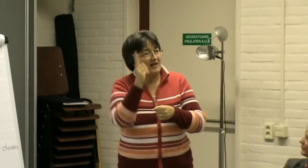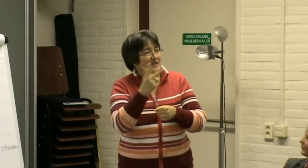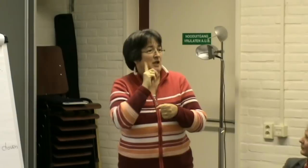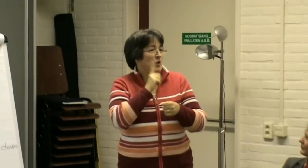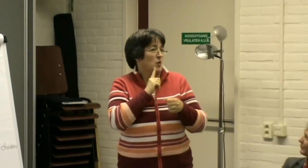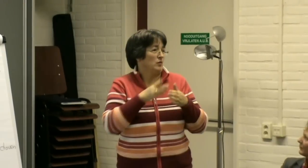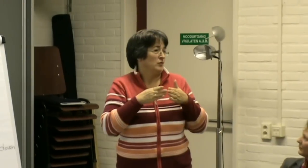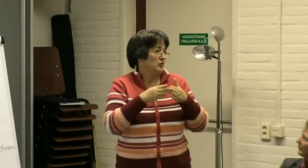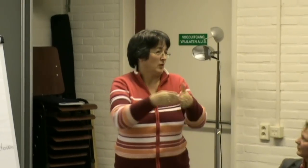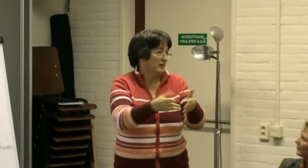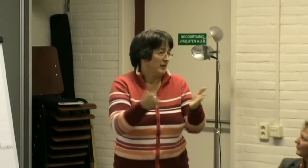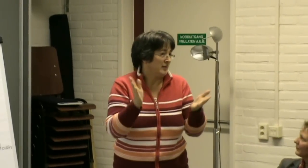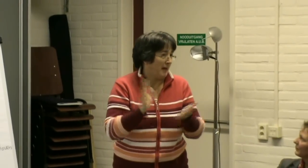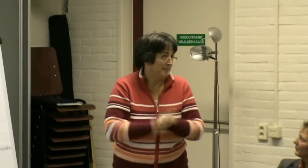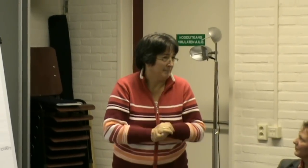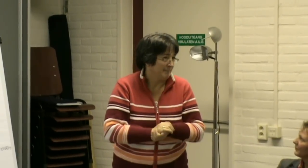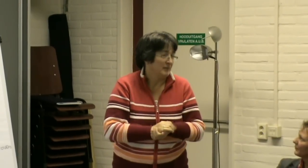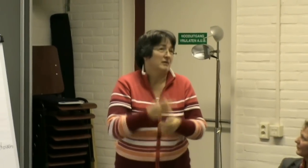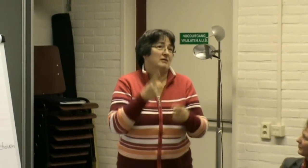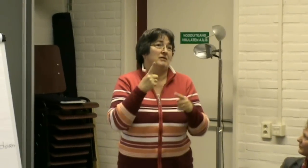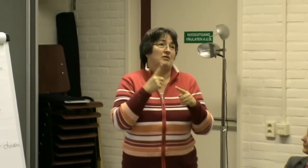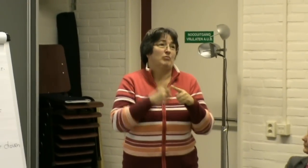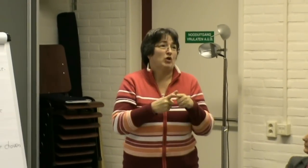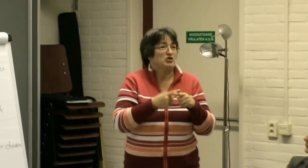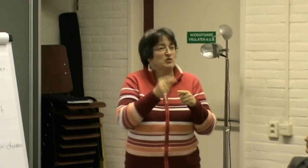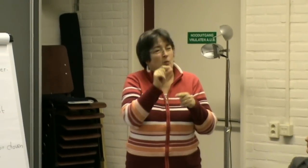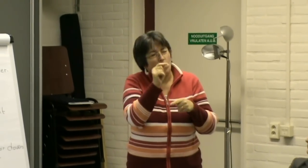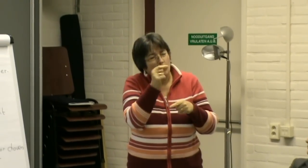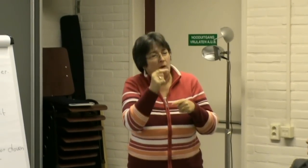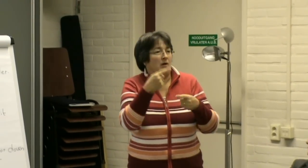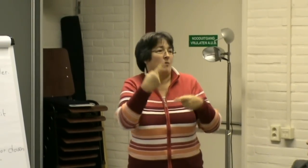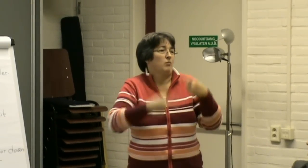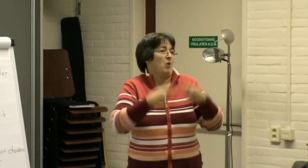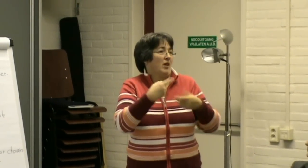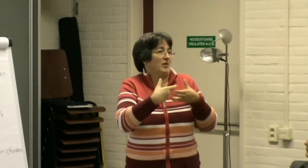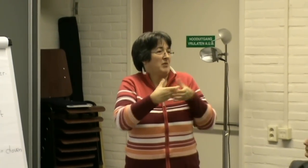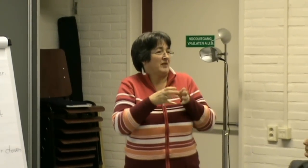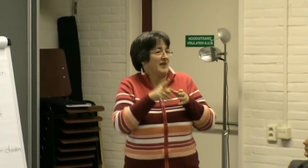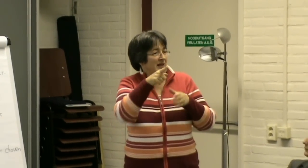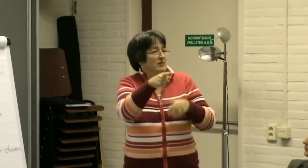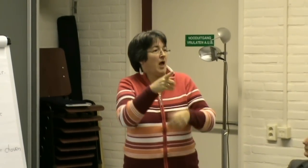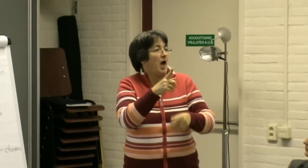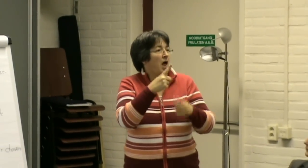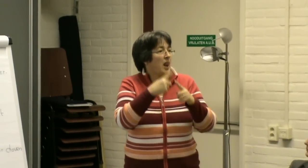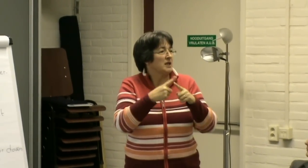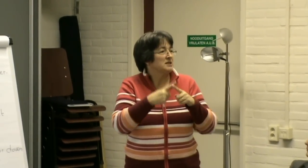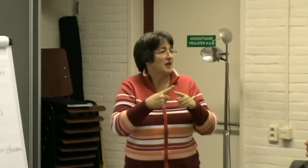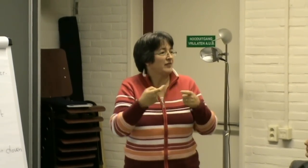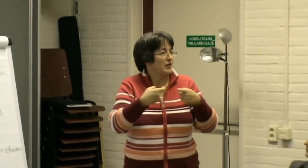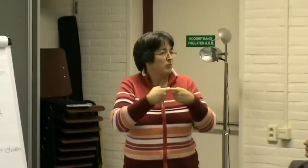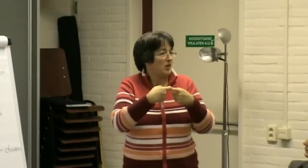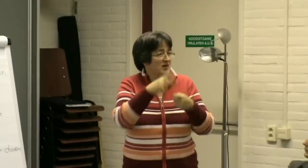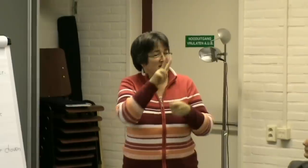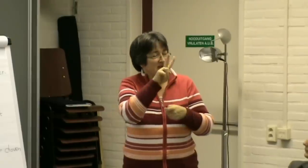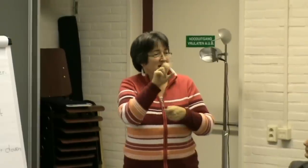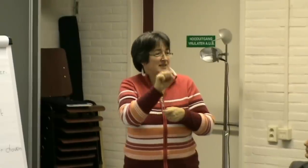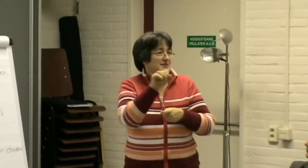geweest. Dus twee door. Stichting wel te doen. Rotterdam. En ook heel erg